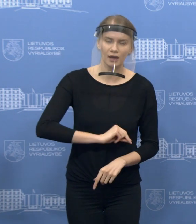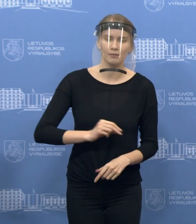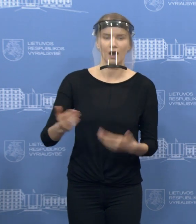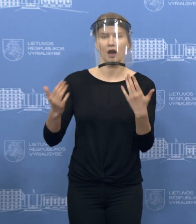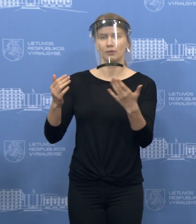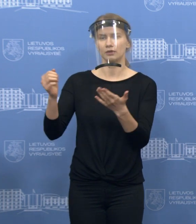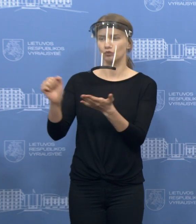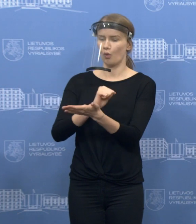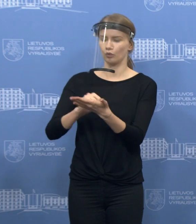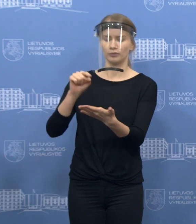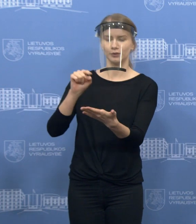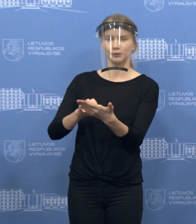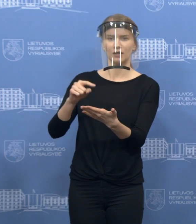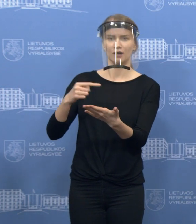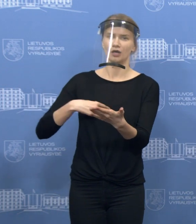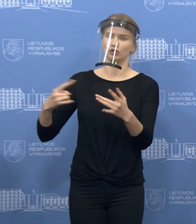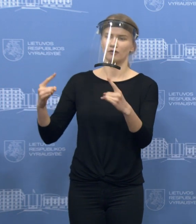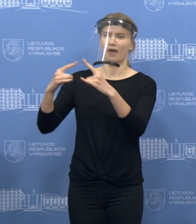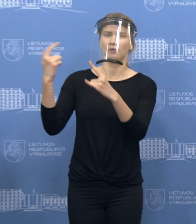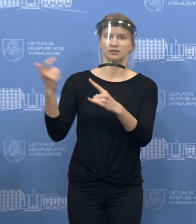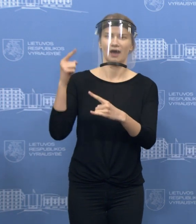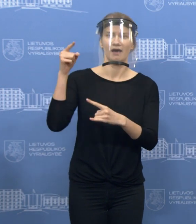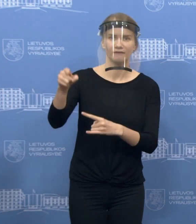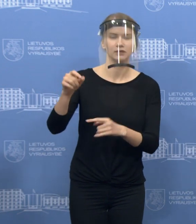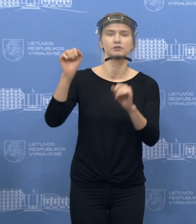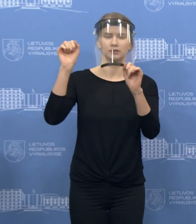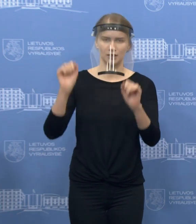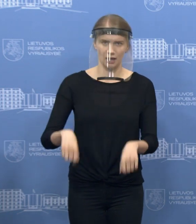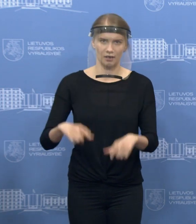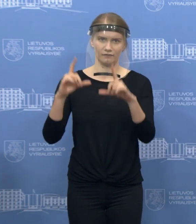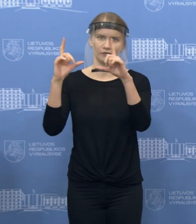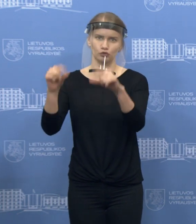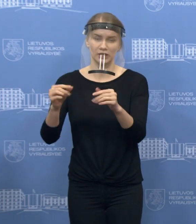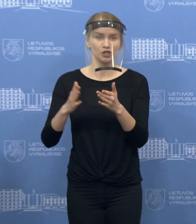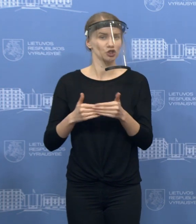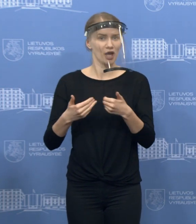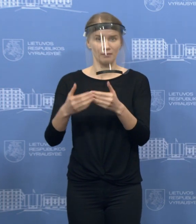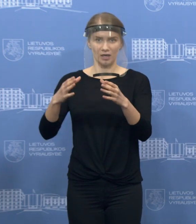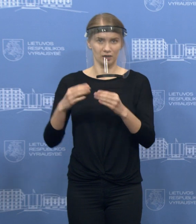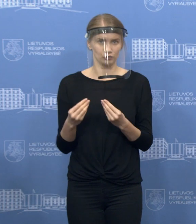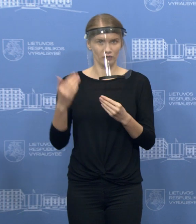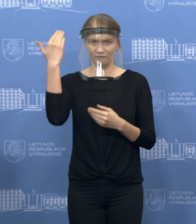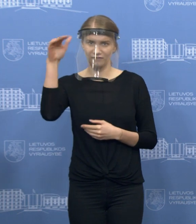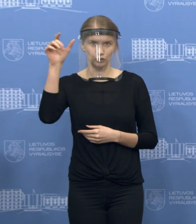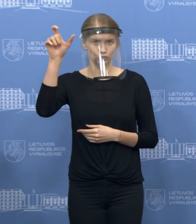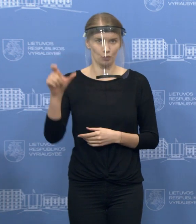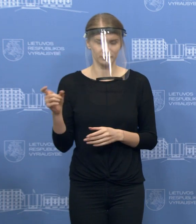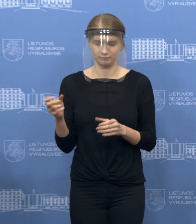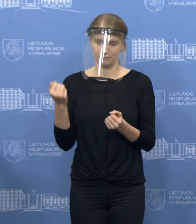turi kitur nuo savybę ir tik su savo šeima vyksta į tam tikrą objektą,